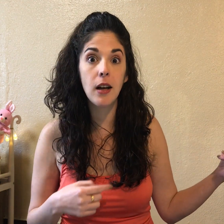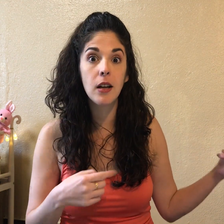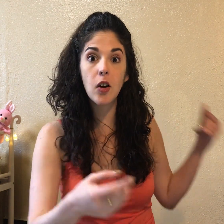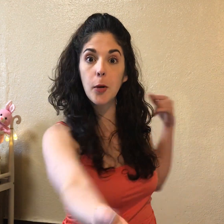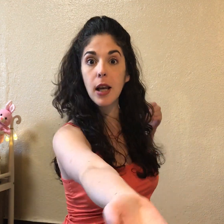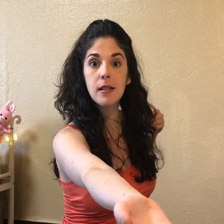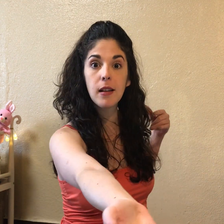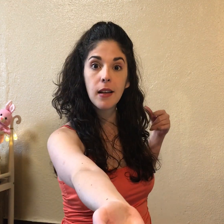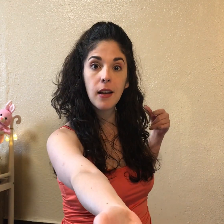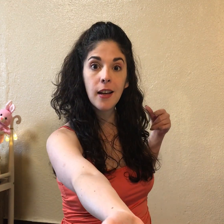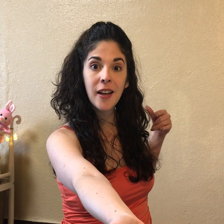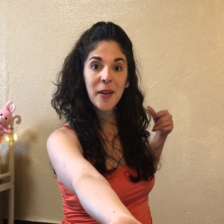¿cómo es?